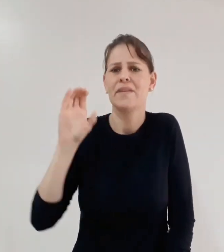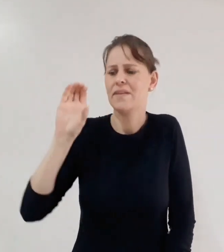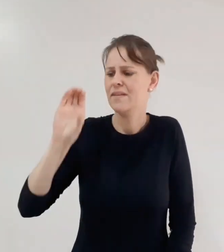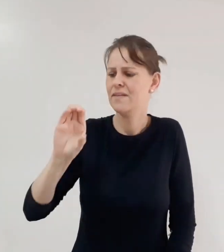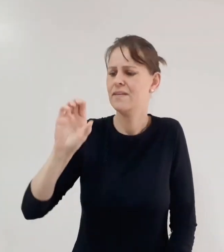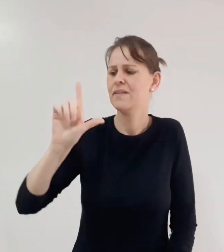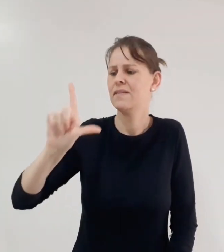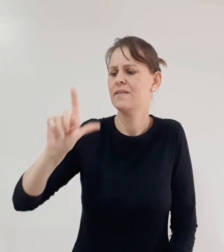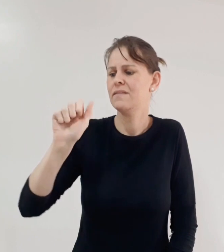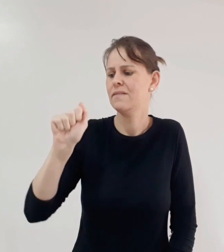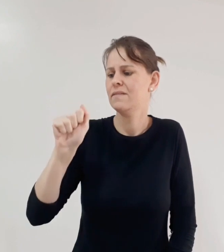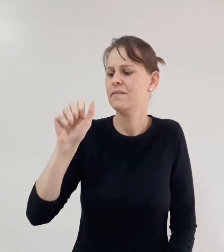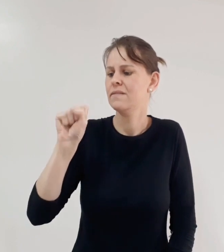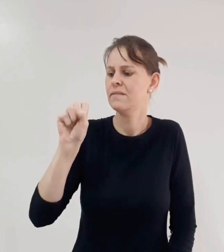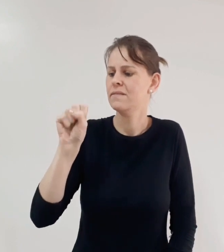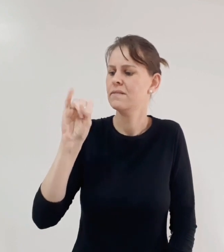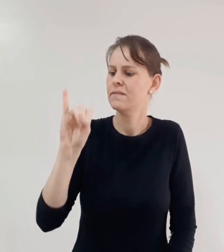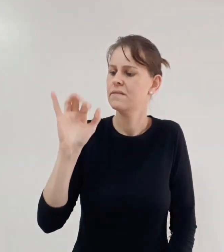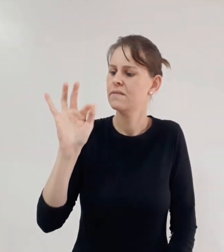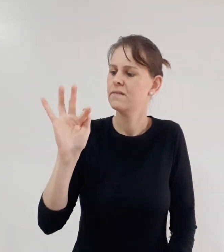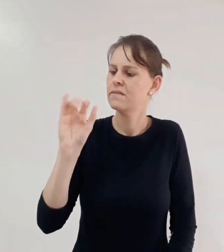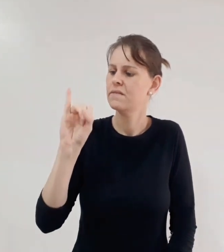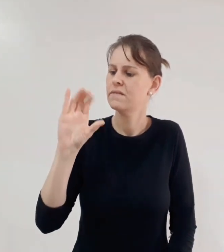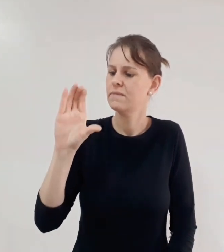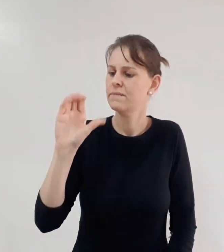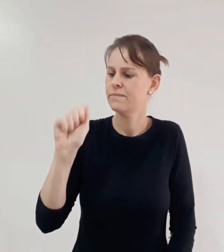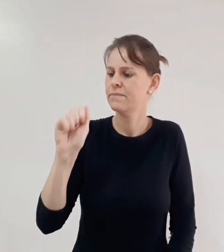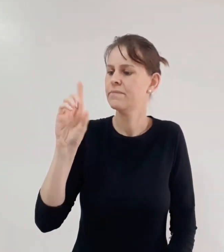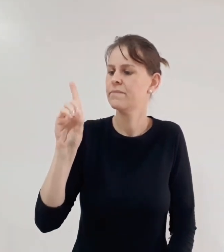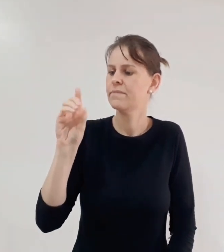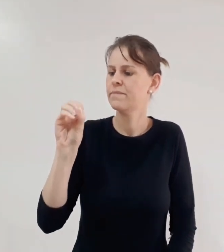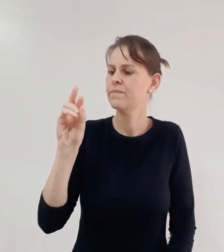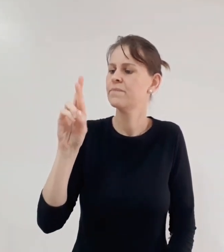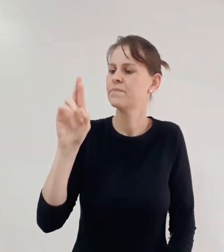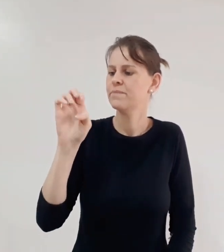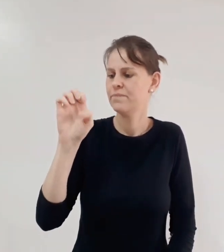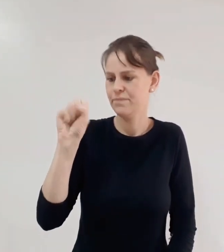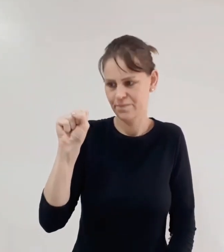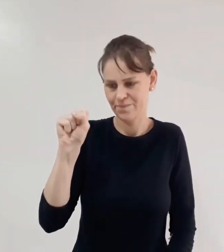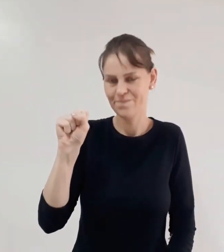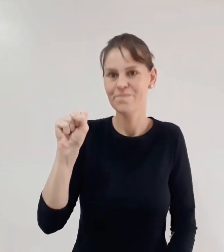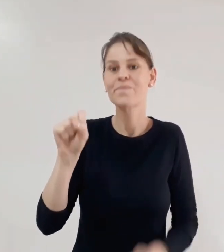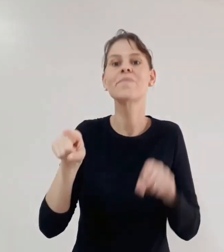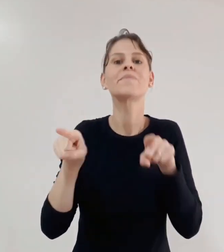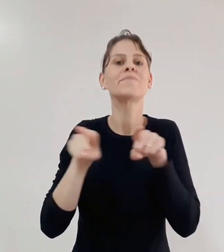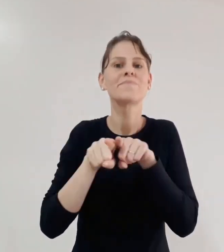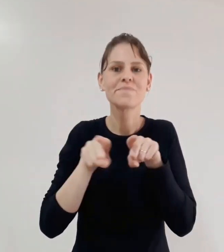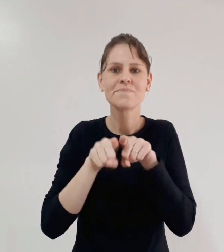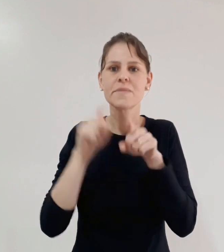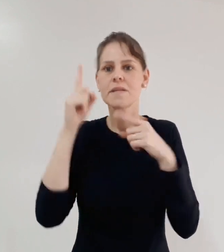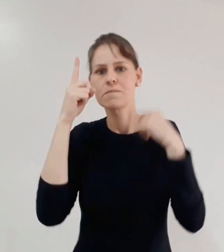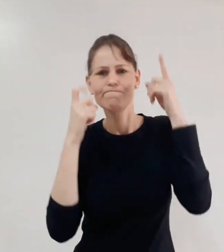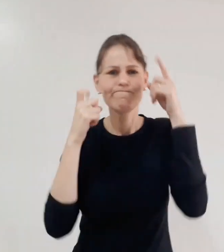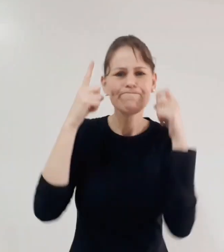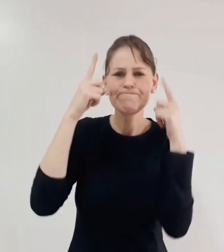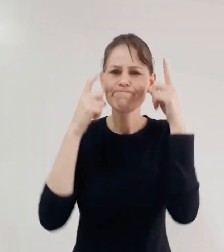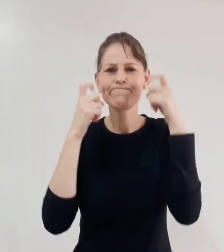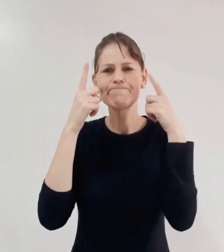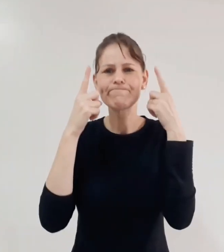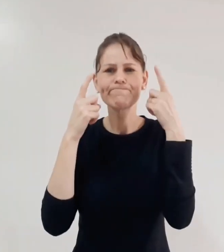cursinhos, eu não conseguia entender os classificadores da Libras, eu não conseguia entender as expressões